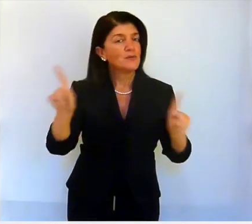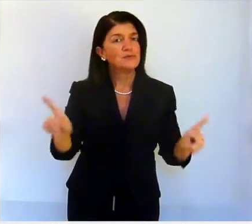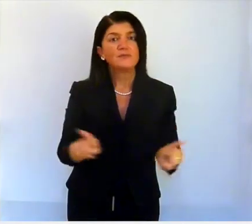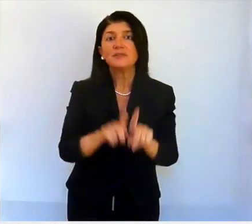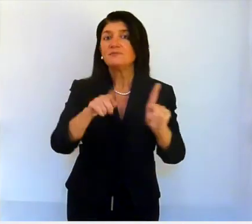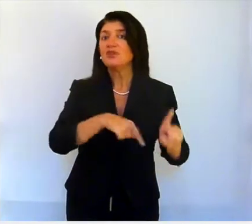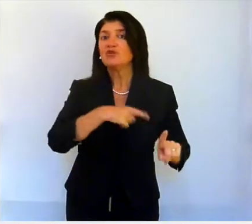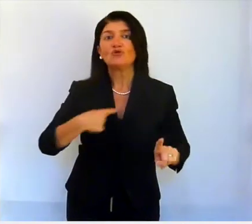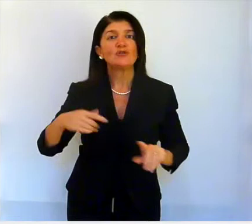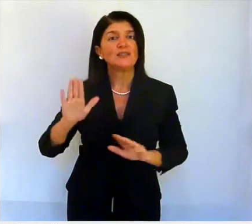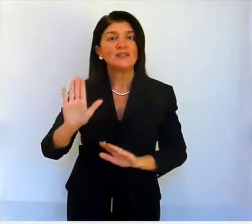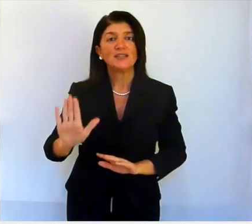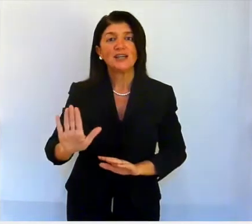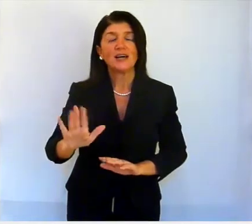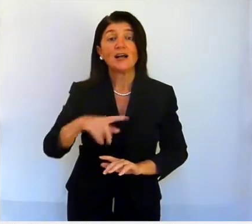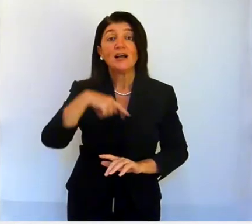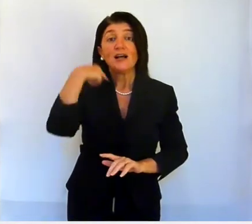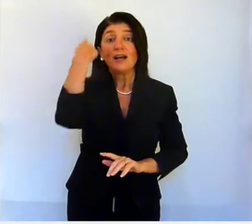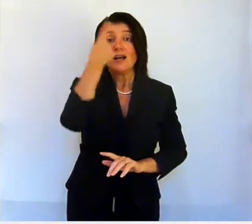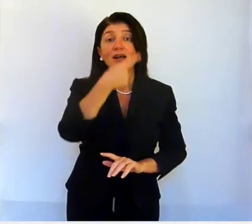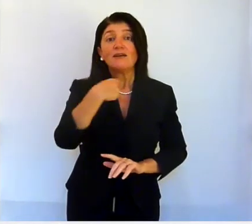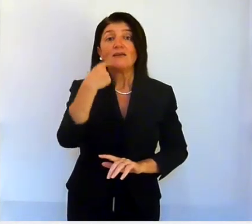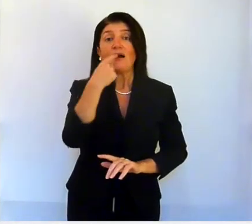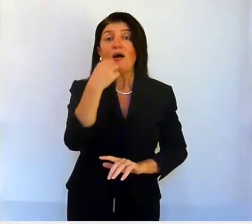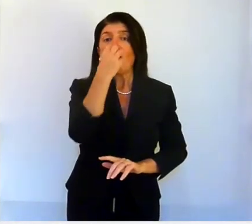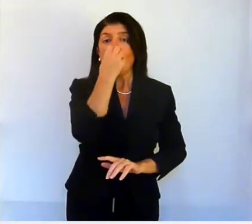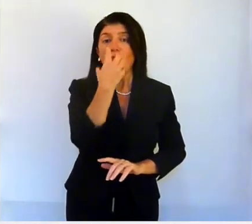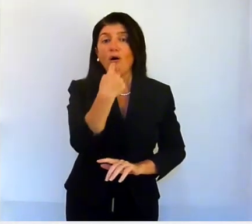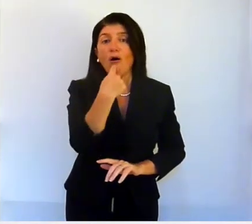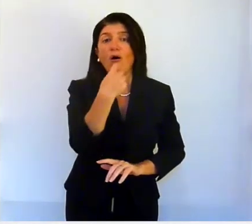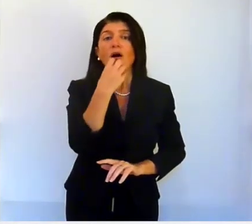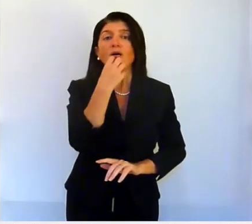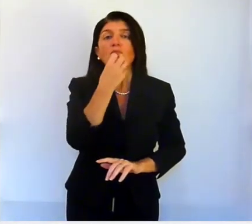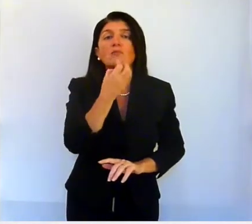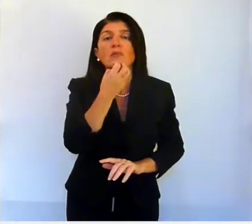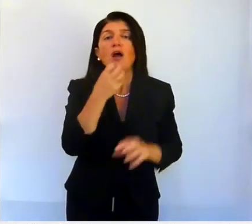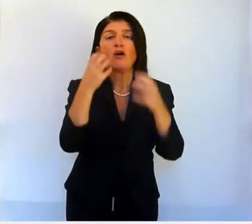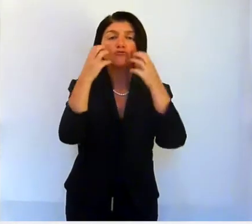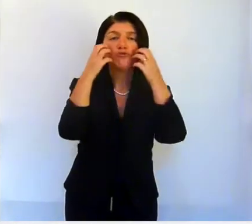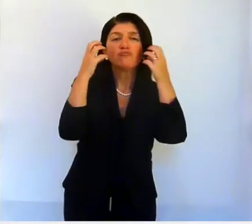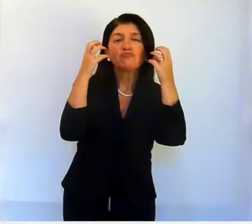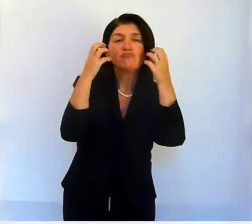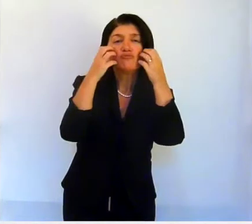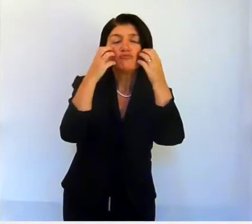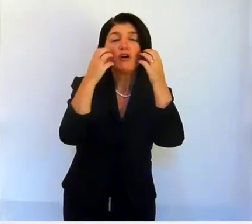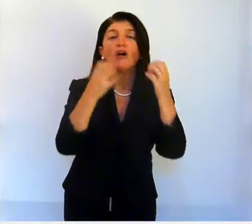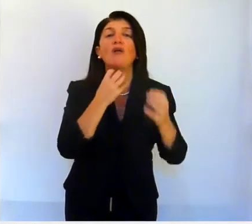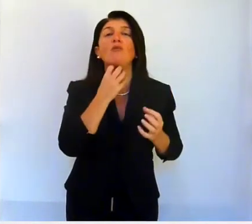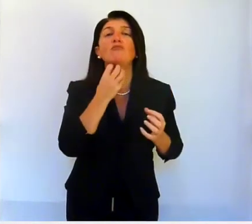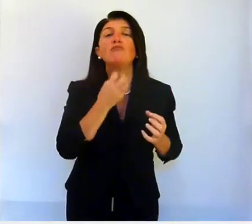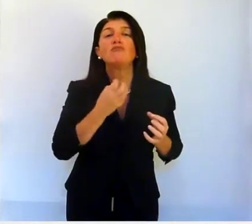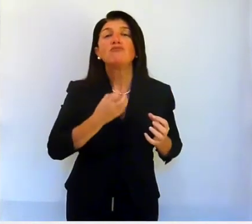Il disegno delle labbra e del mento, le guance paffute e le pieghe sul collo, che